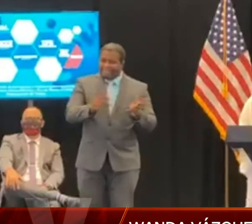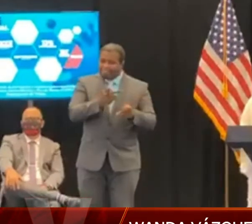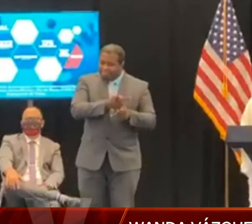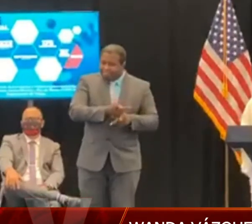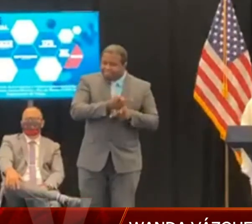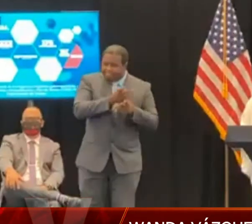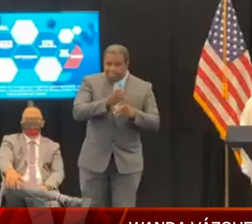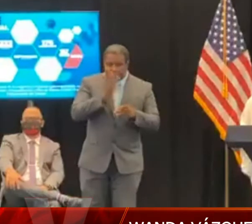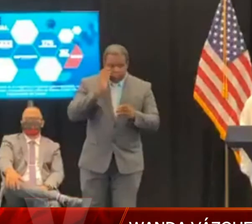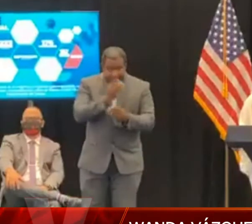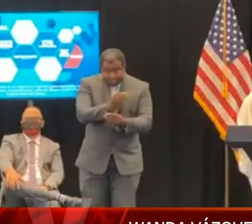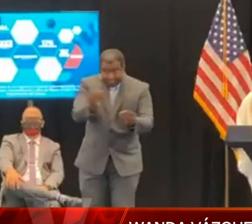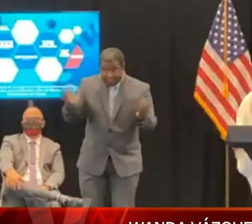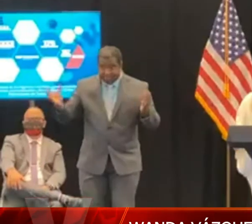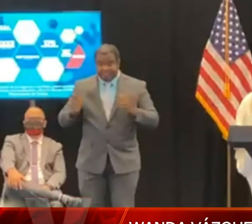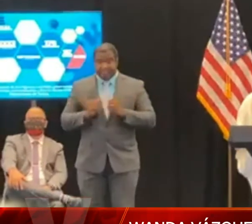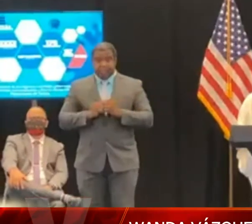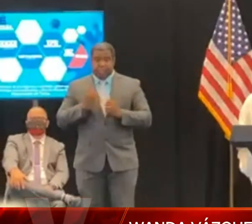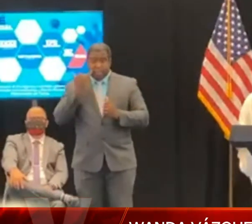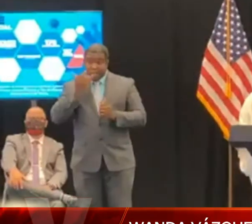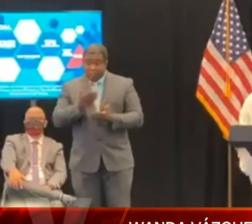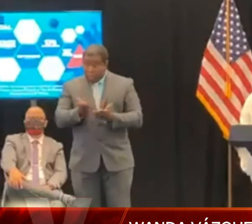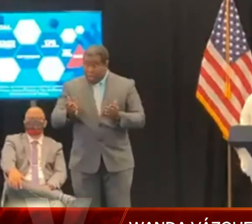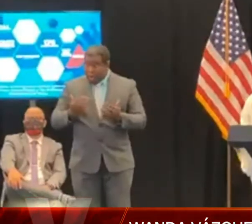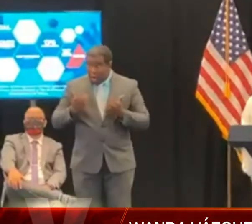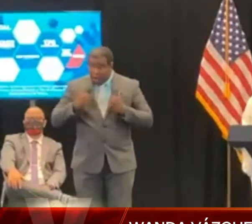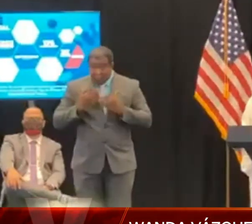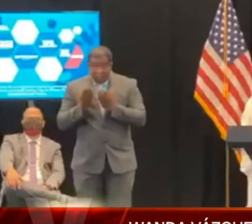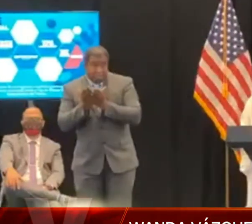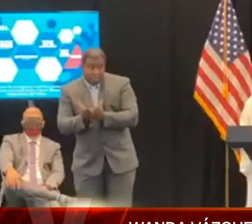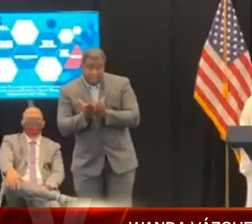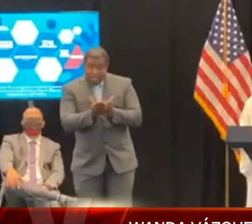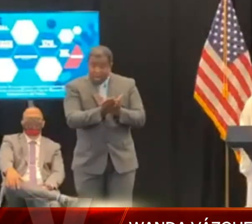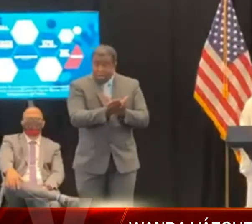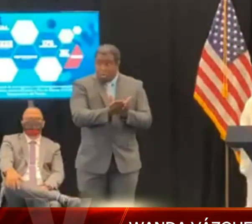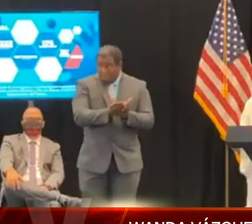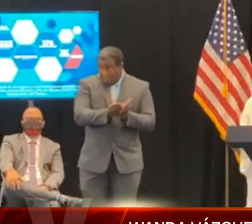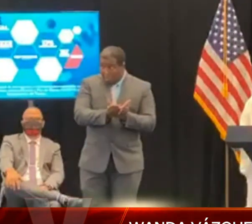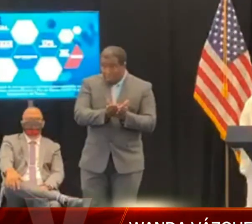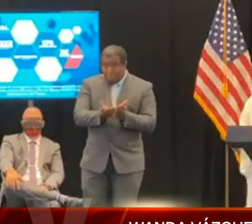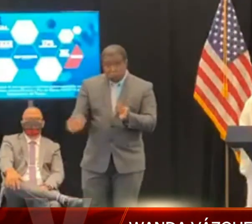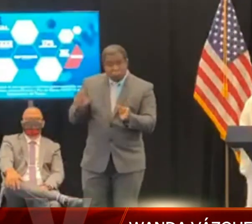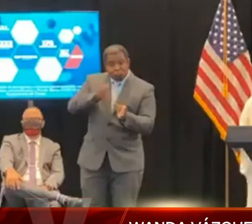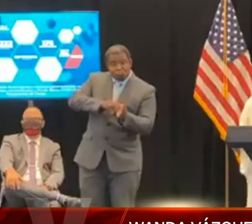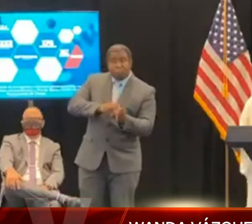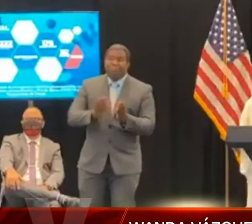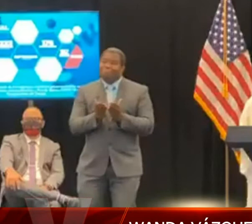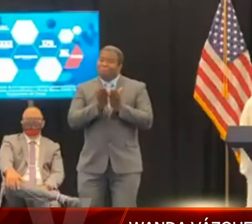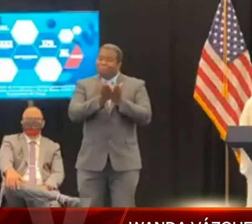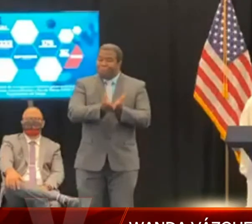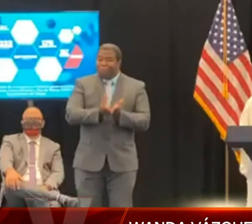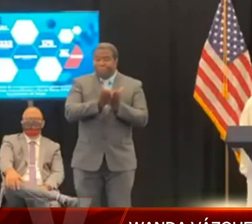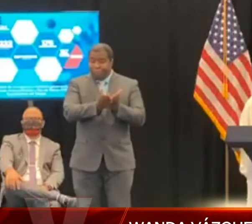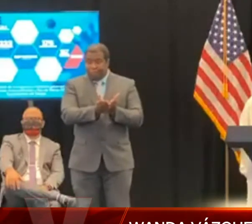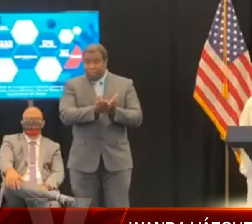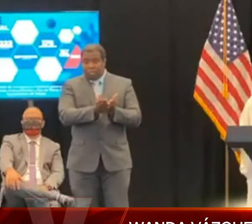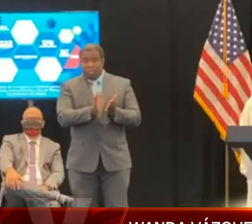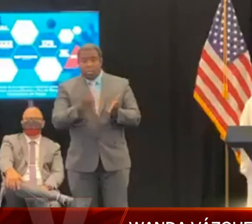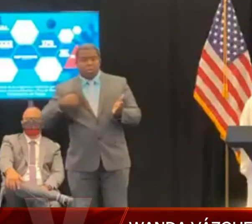capacidad. Aquel bote que de alguna manera violente la orden ejecutiva